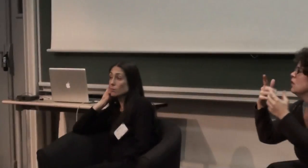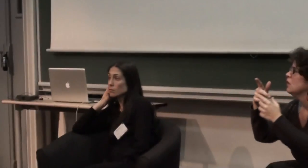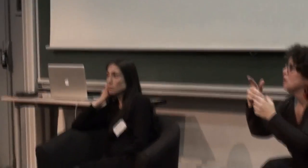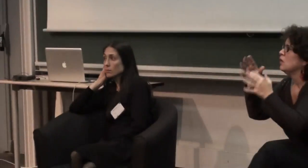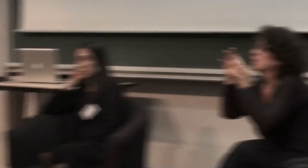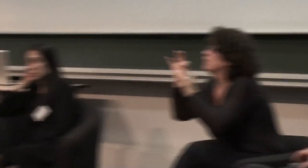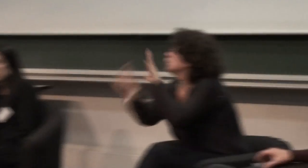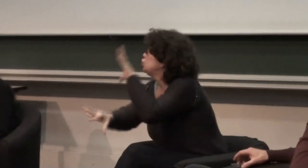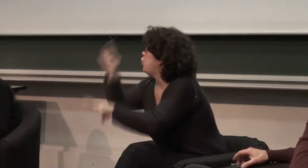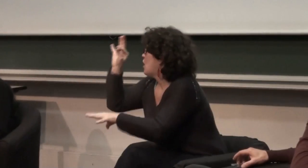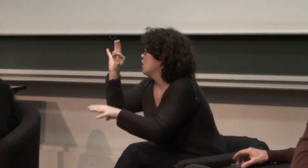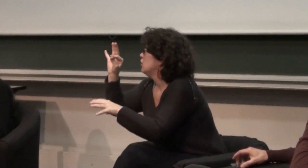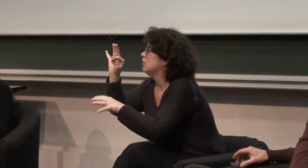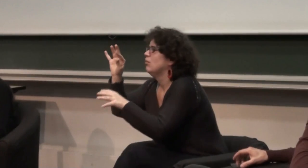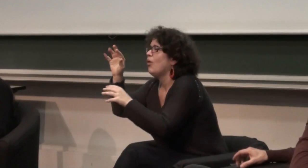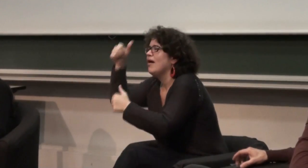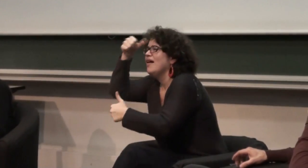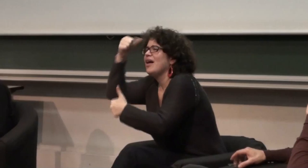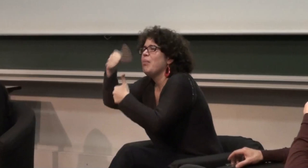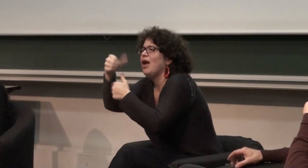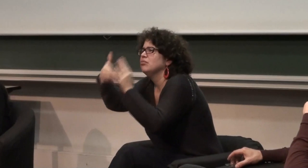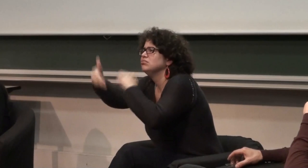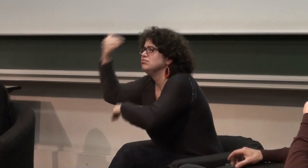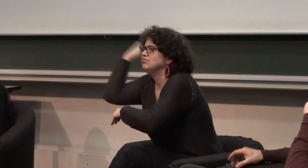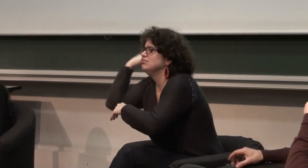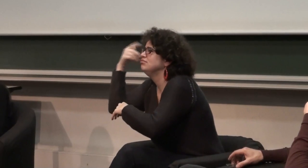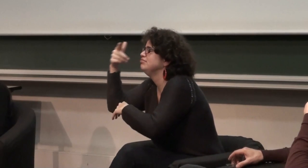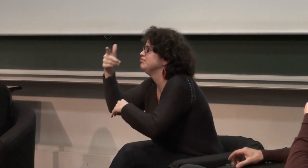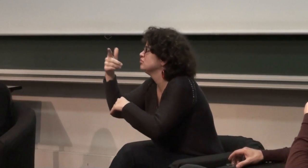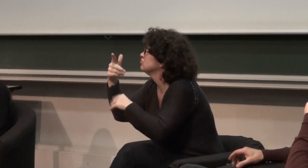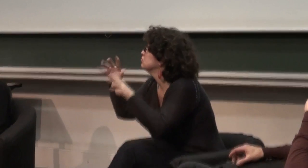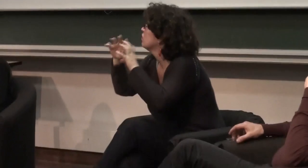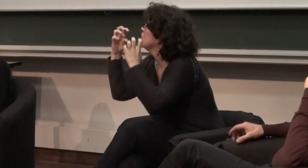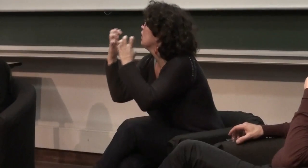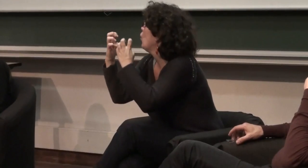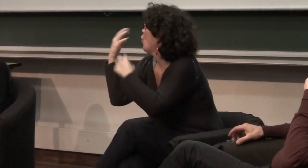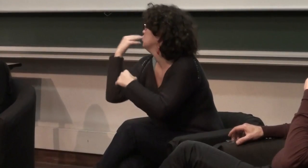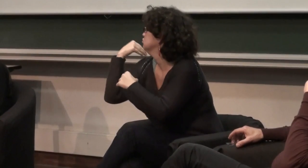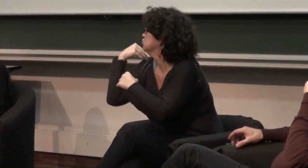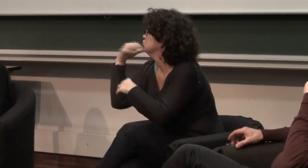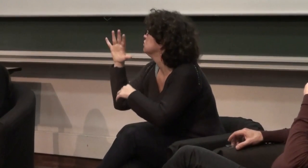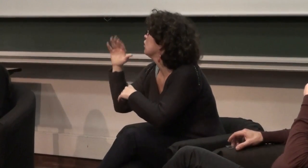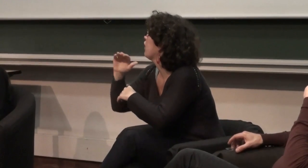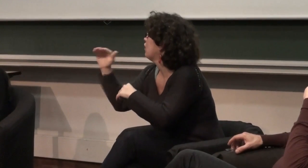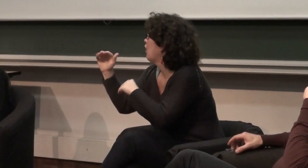Donc, si on parle du choix c'est vrai que on avait fait une réunion